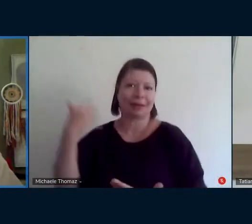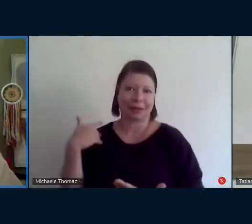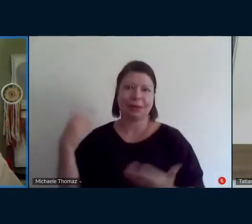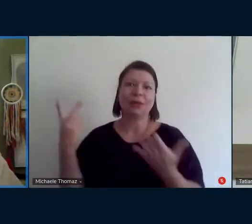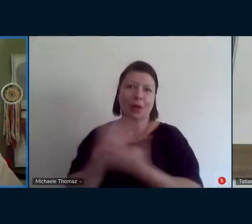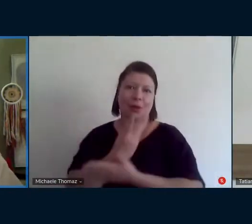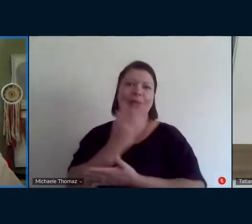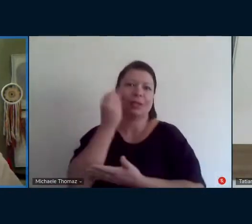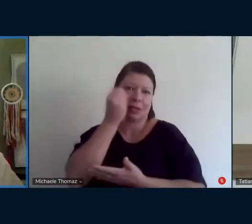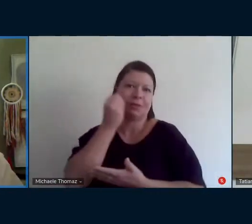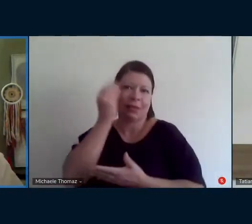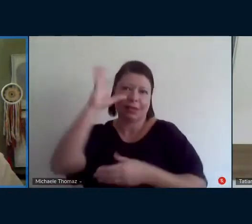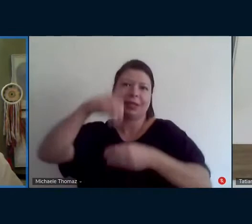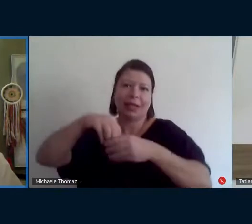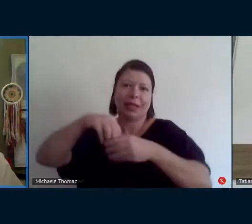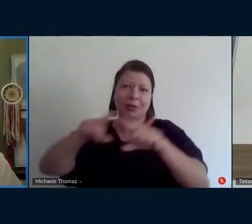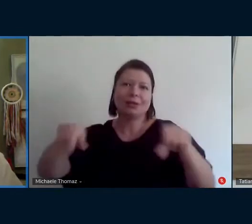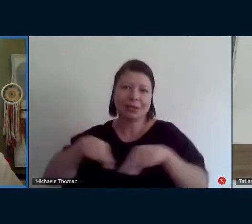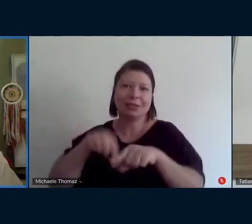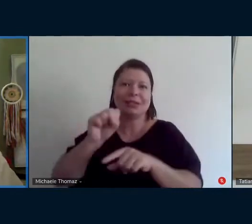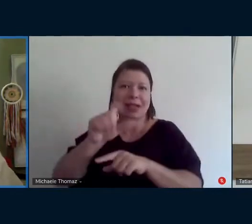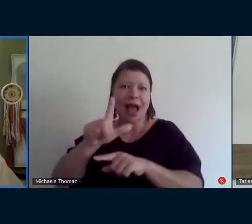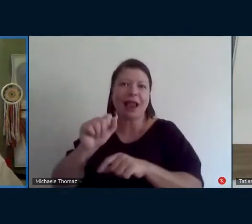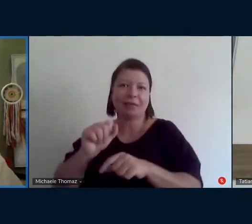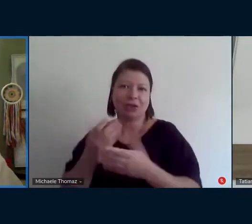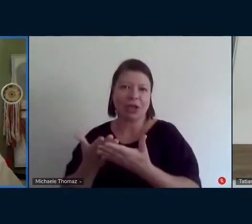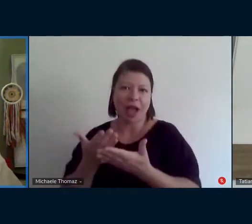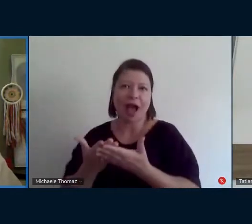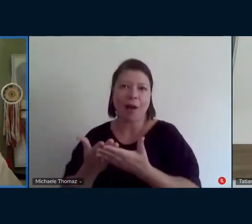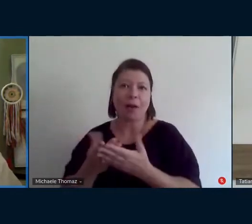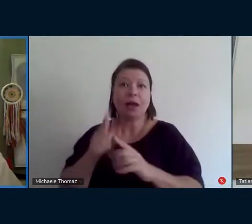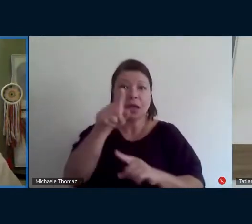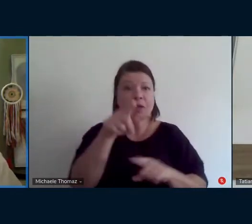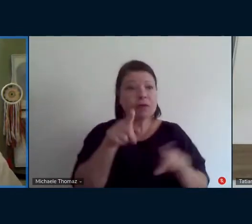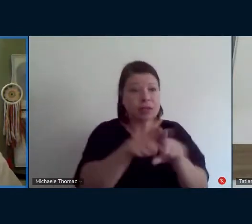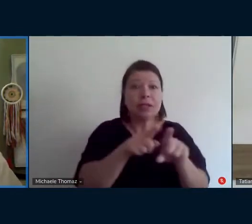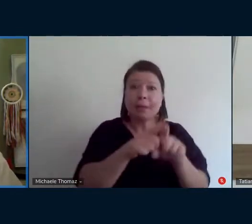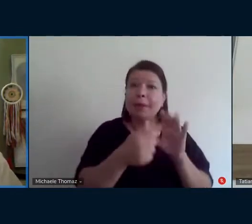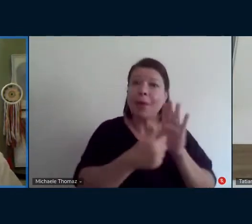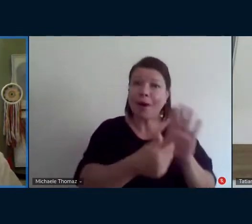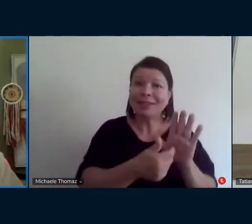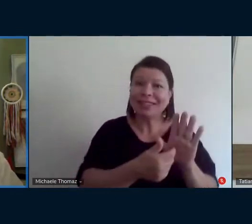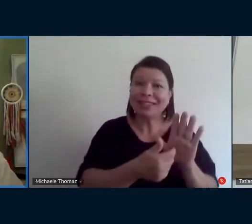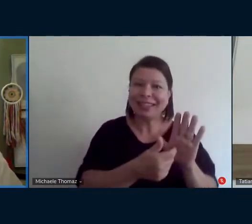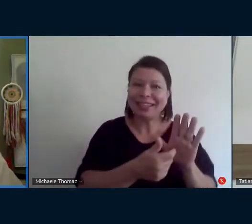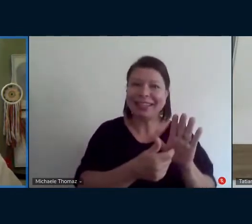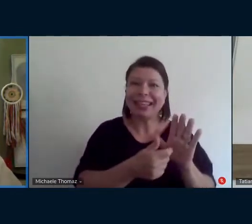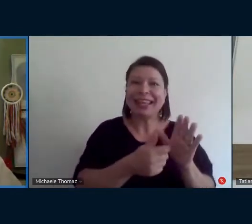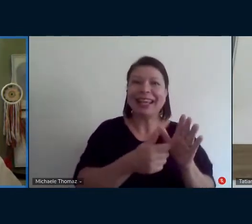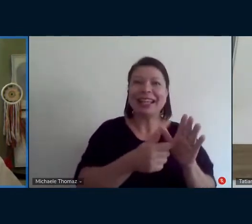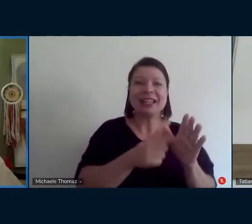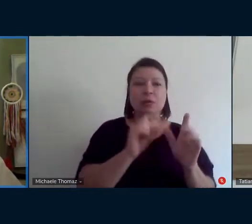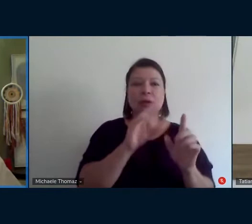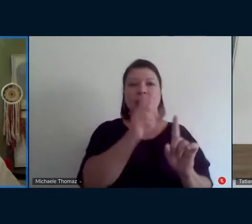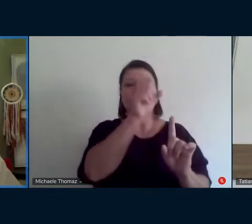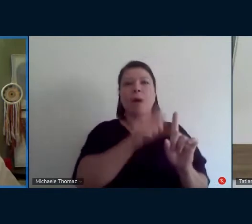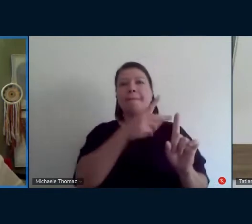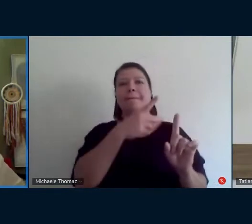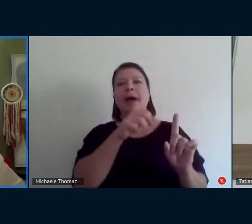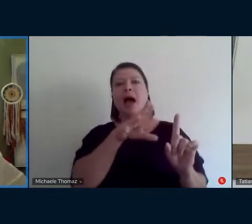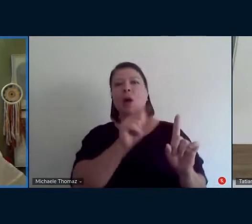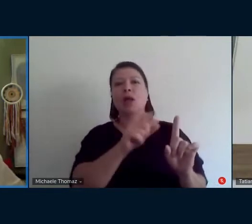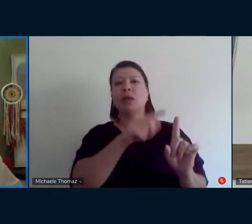muito boa e você cumpre muito bem a sua tarefa de análise nesse final porque você desmistifica a vivência